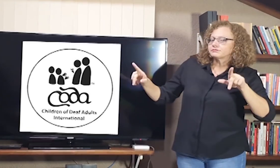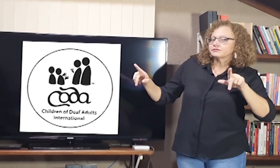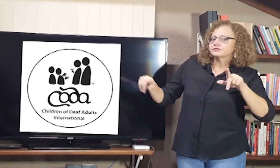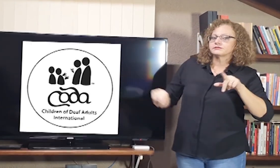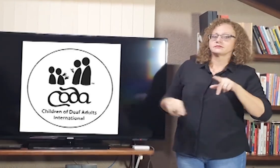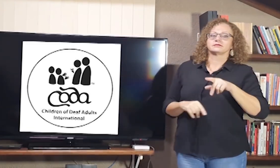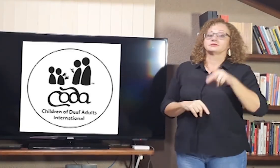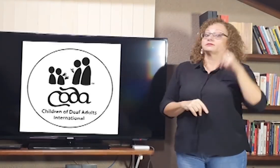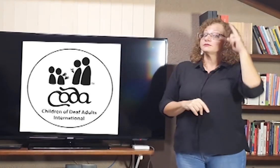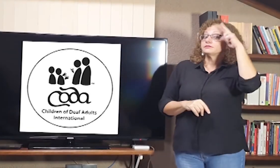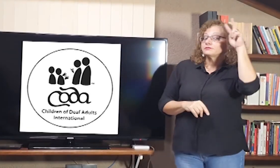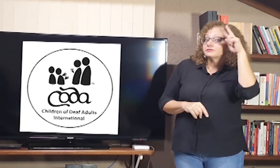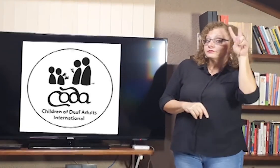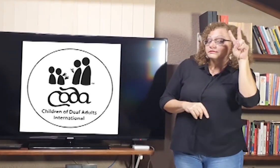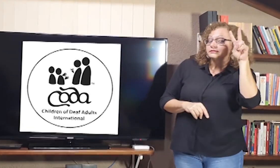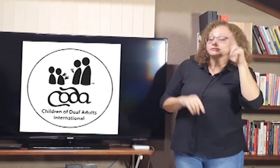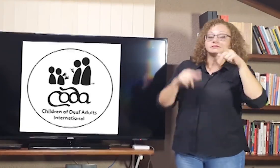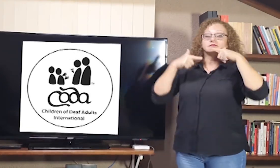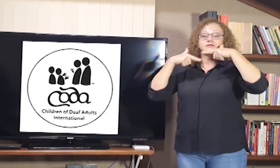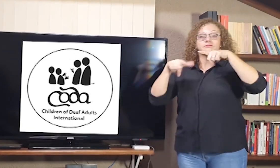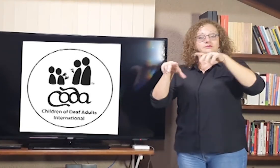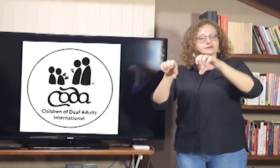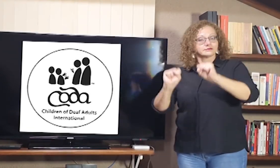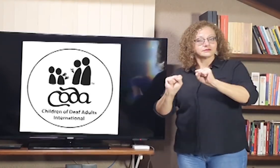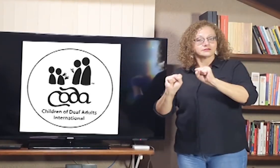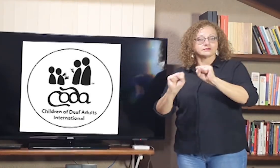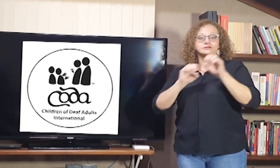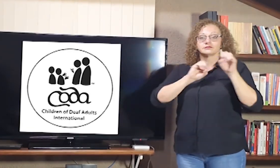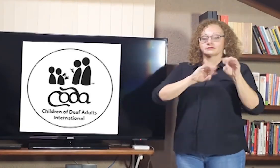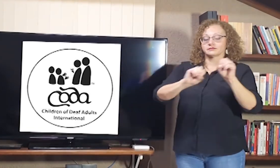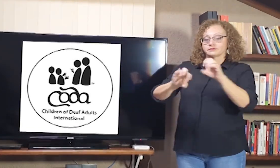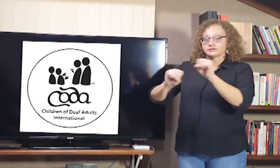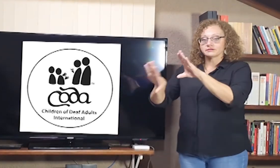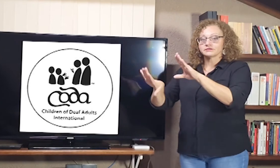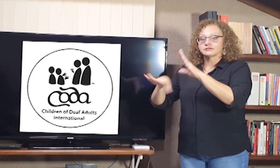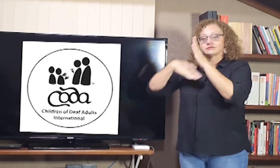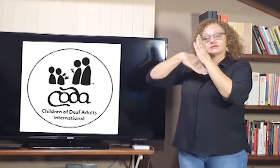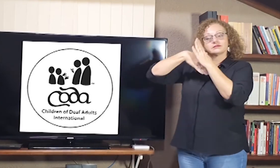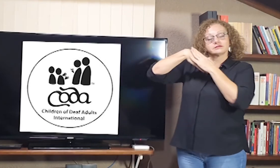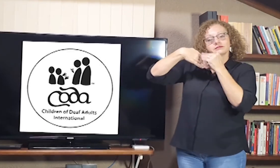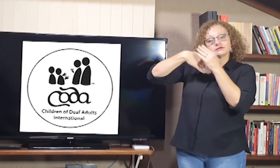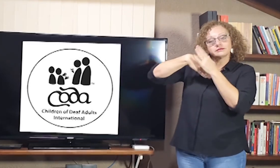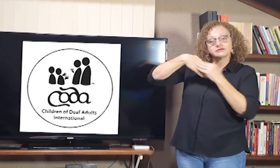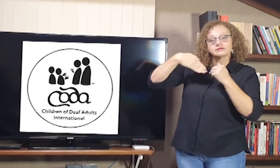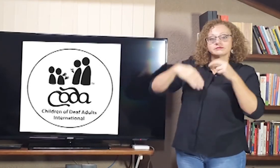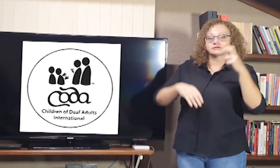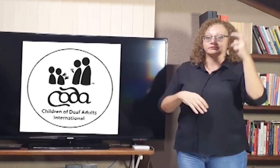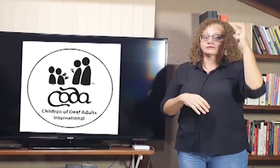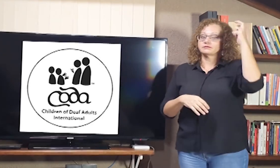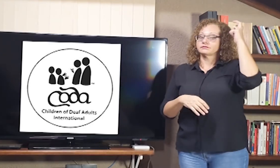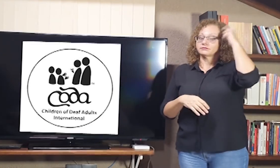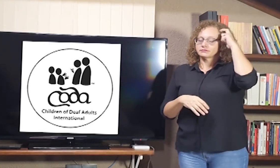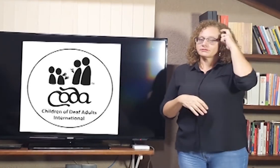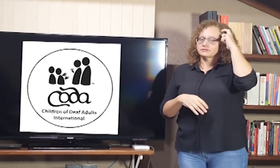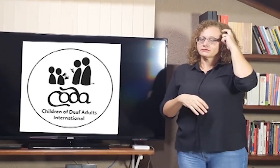diversas características. Histórica, linguística, afetiva, cultural.